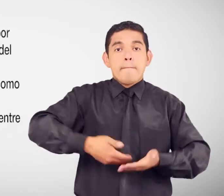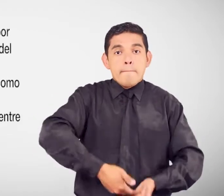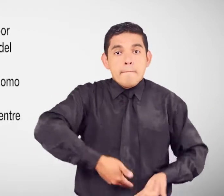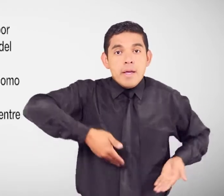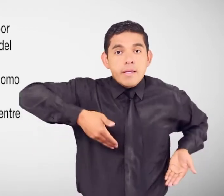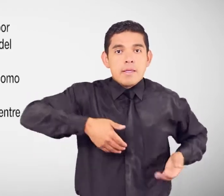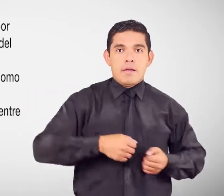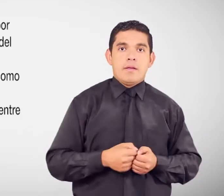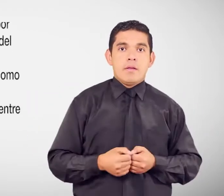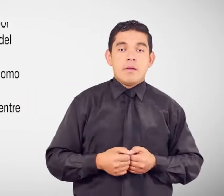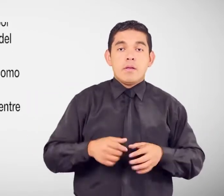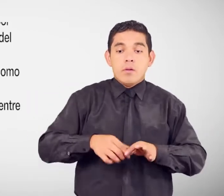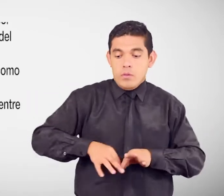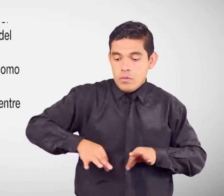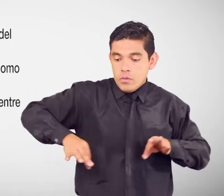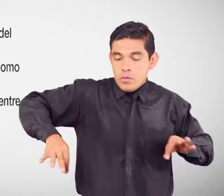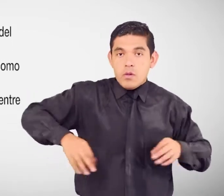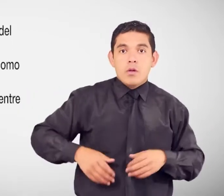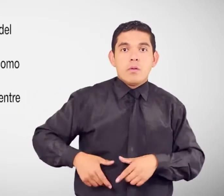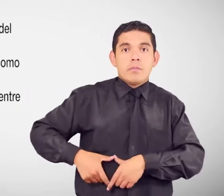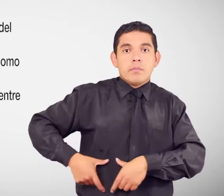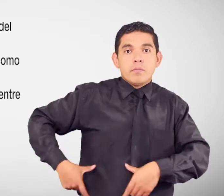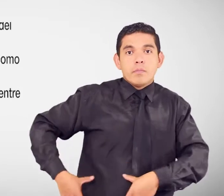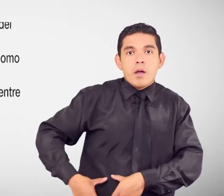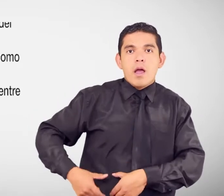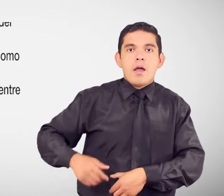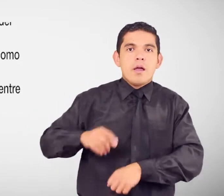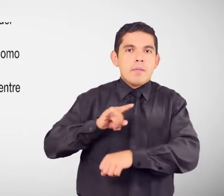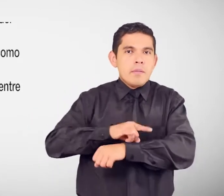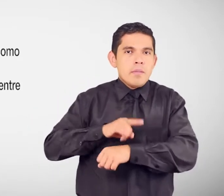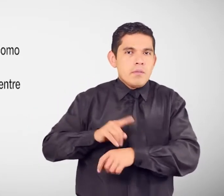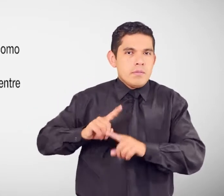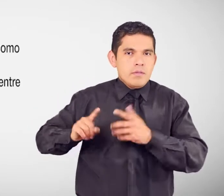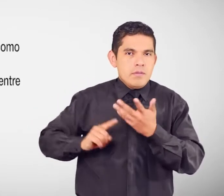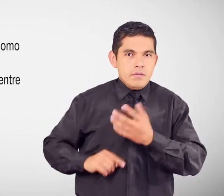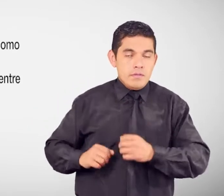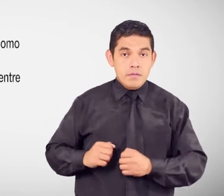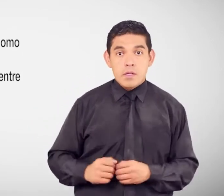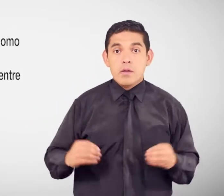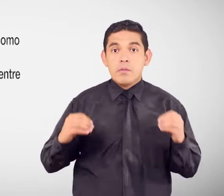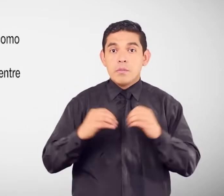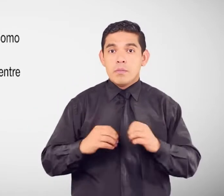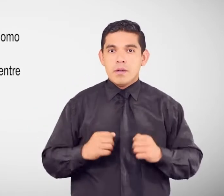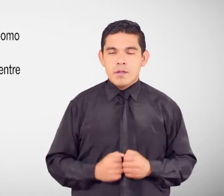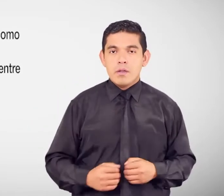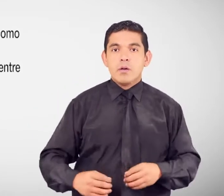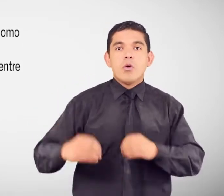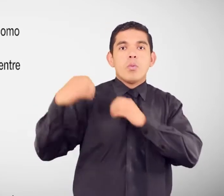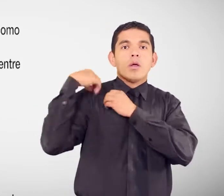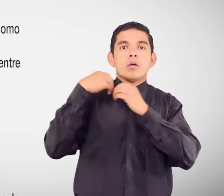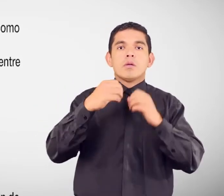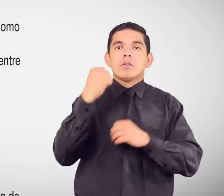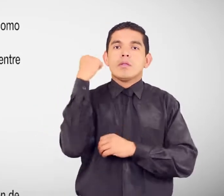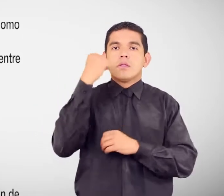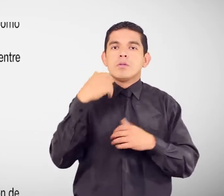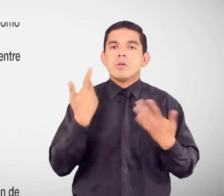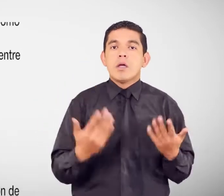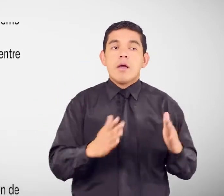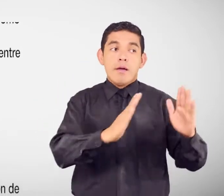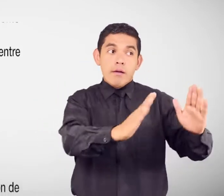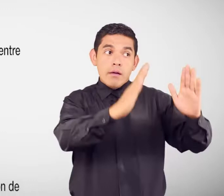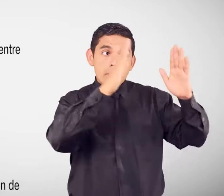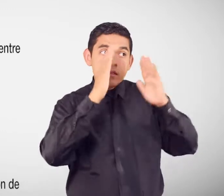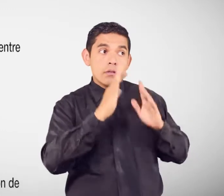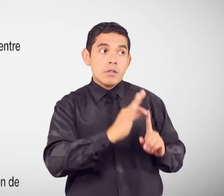Sondas Fundas Colectoras Entre otros Derechos Y obligaciones Y Acceso Acceso una atención Especializada